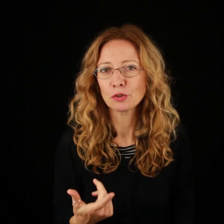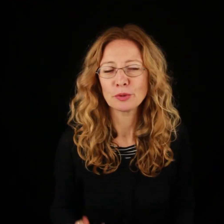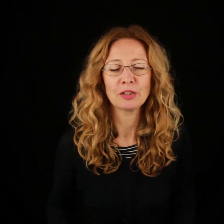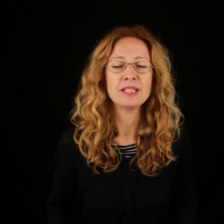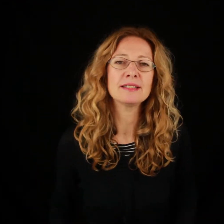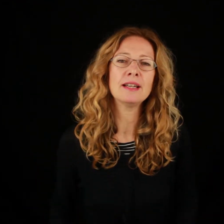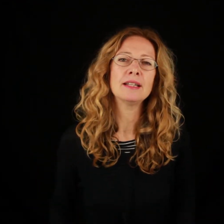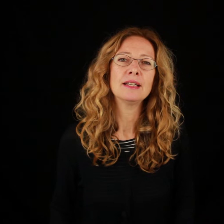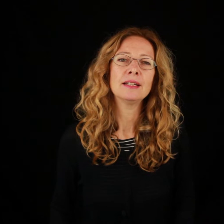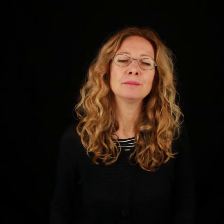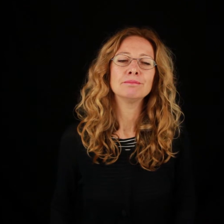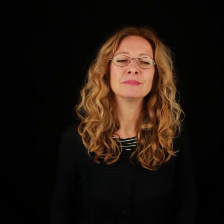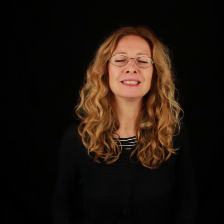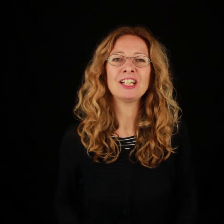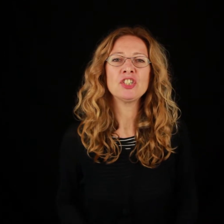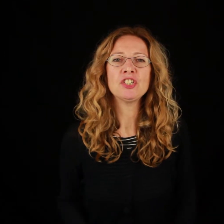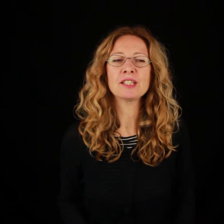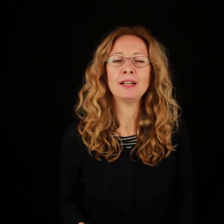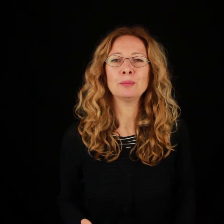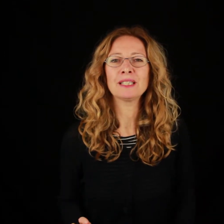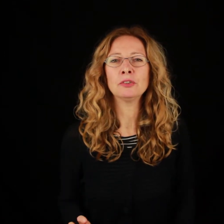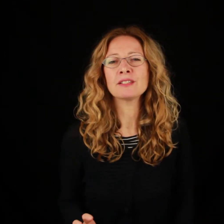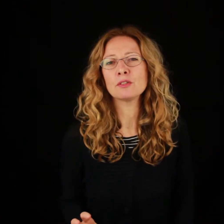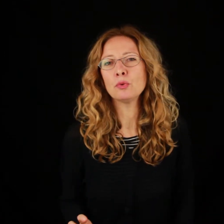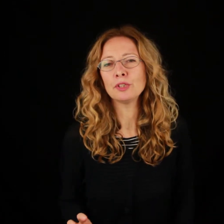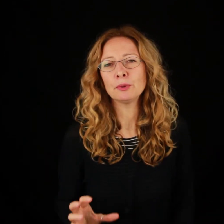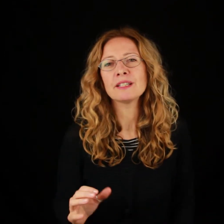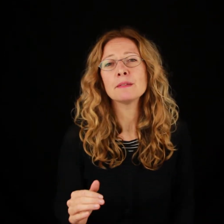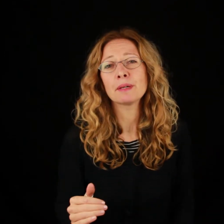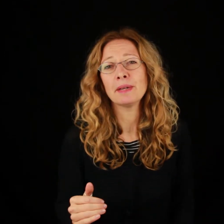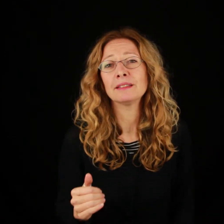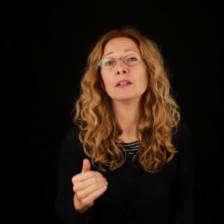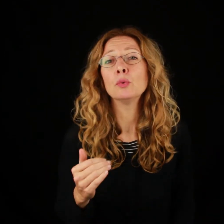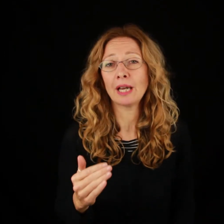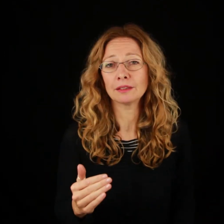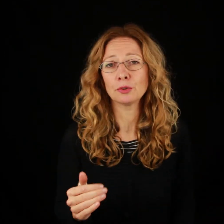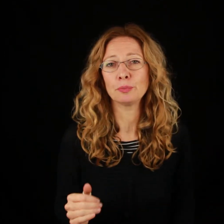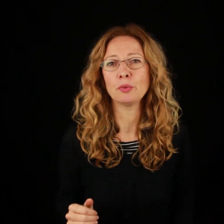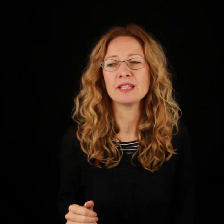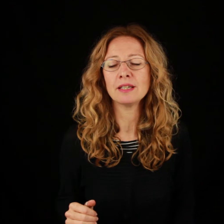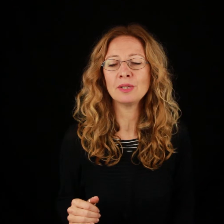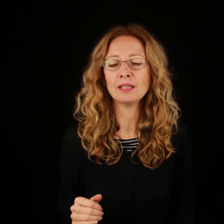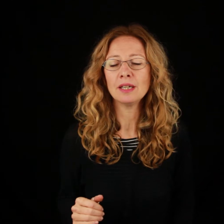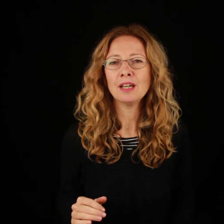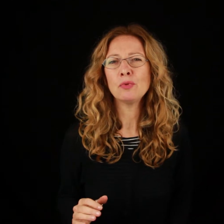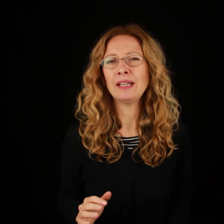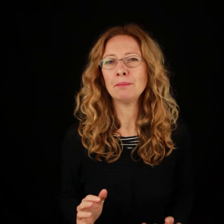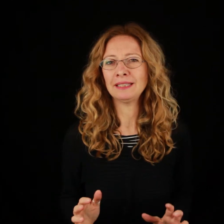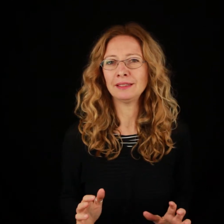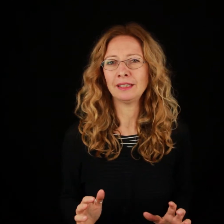protagonista, sta cincischiando perché non è sicuro di potersi permettere un altro doppio whisky e quindi vuole mantenere